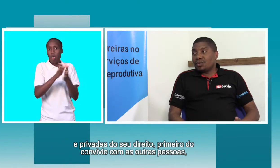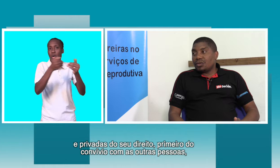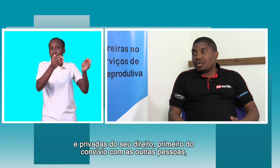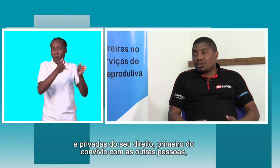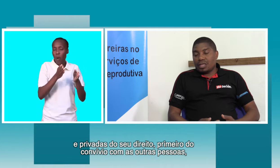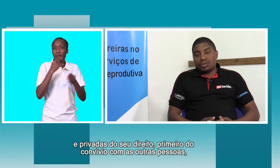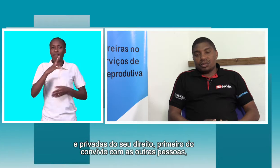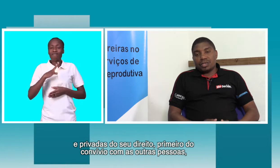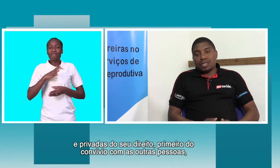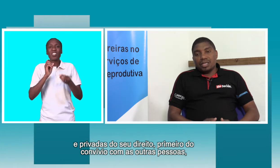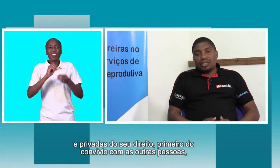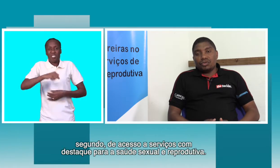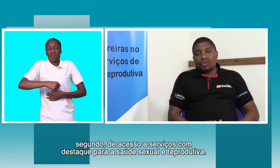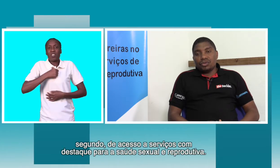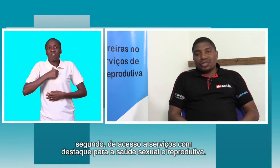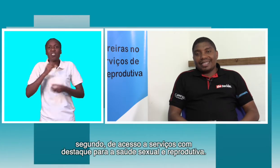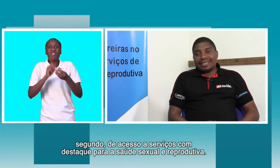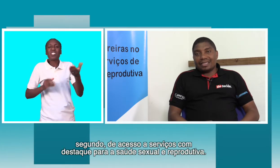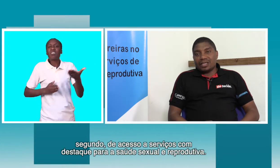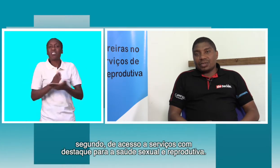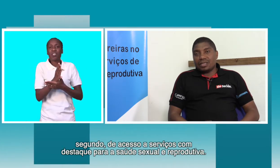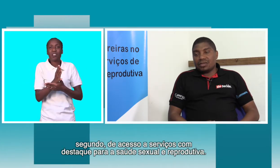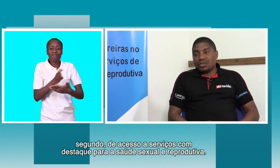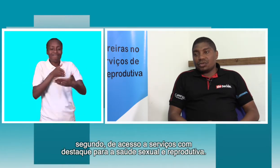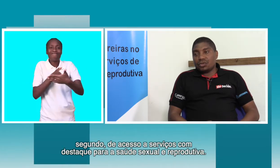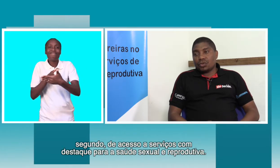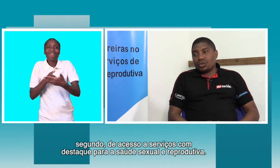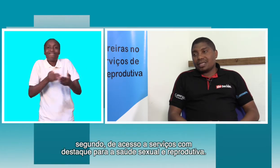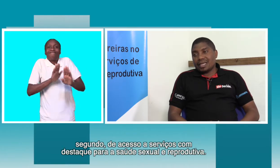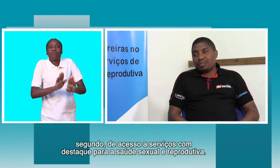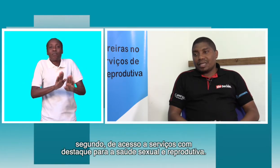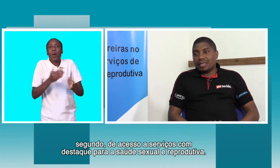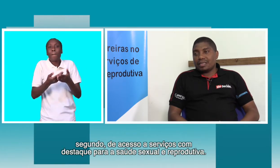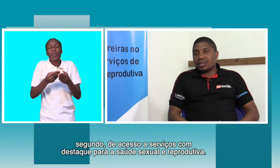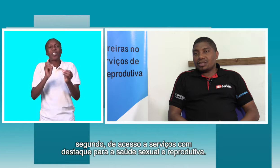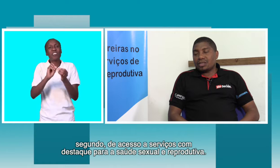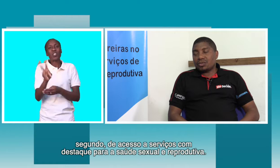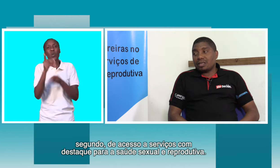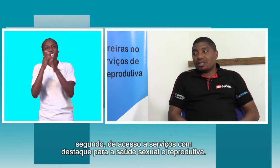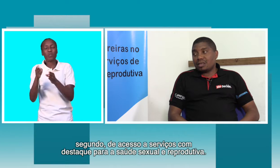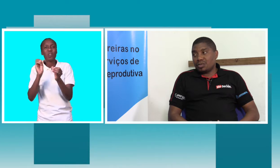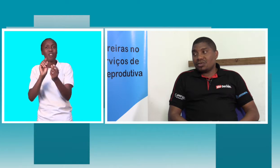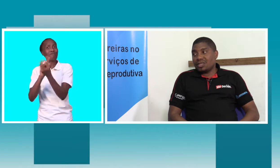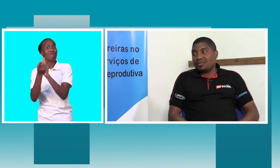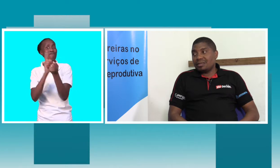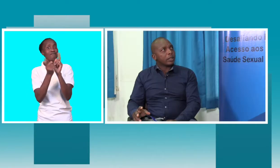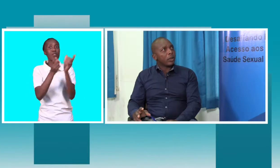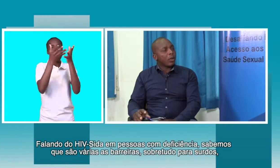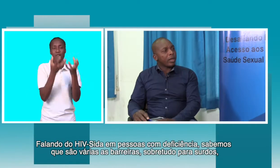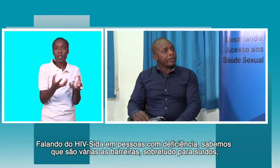com as outras pessoas. Segundo, de acesso a serviços com destaque para a saúde sexual e reprodutiva. Nós somos com a bem